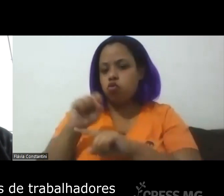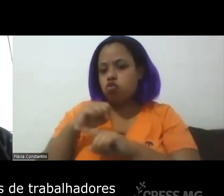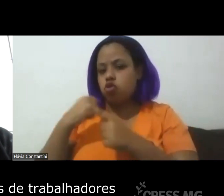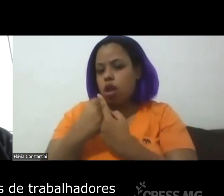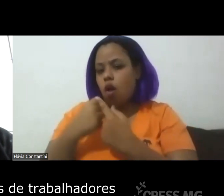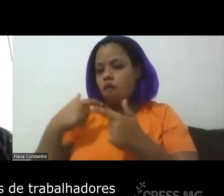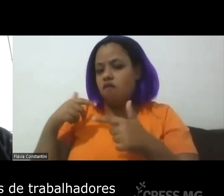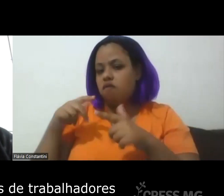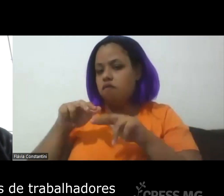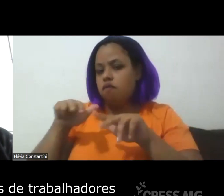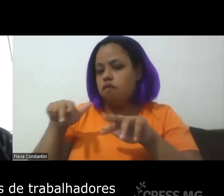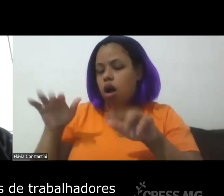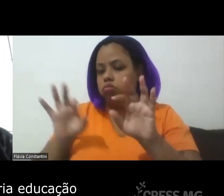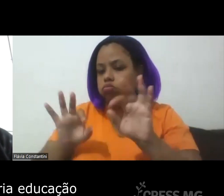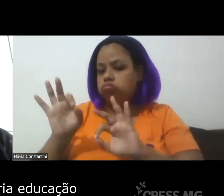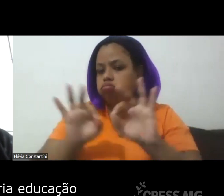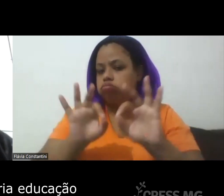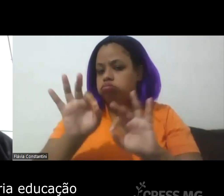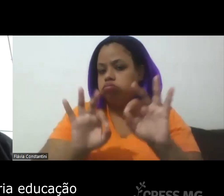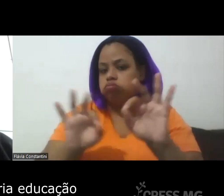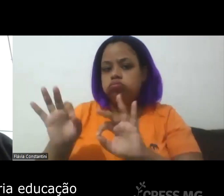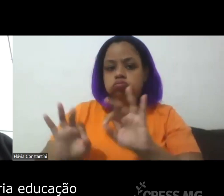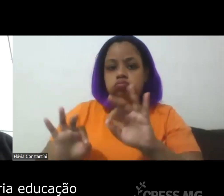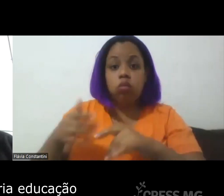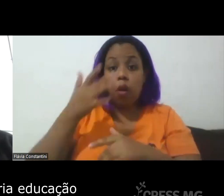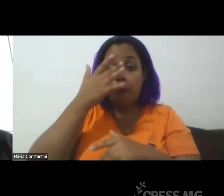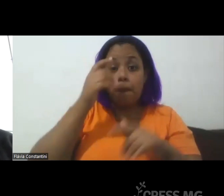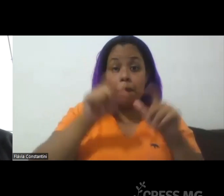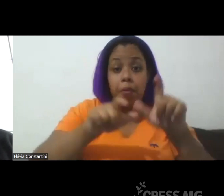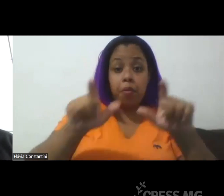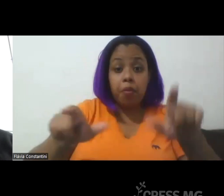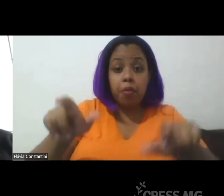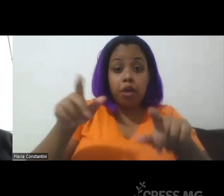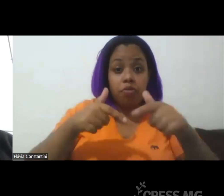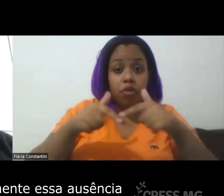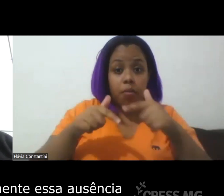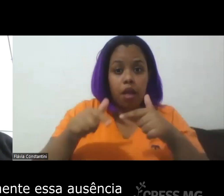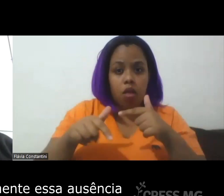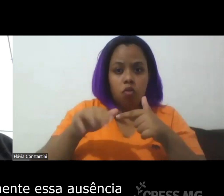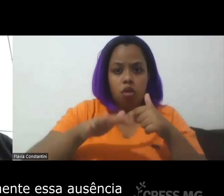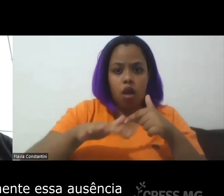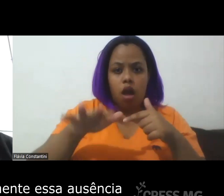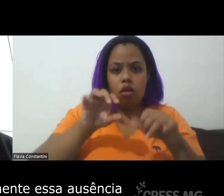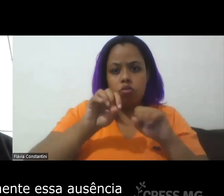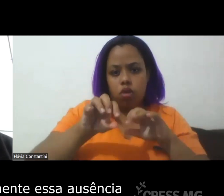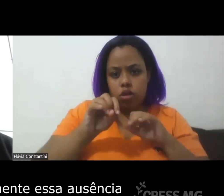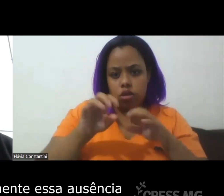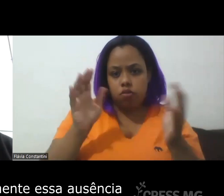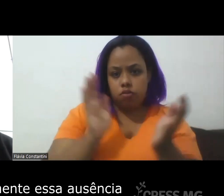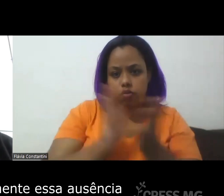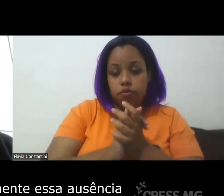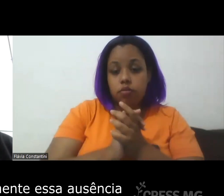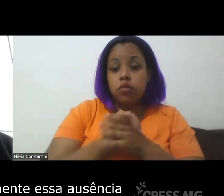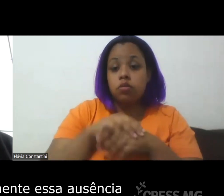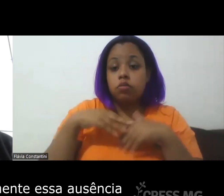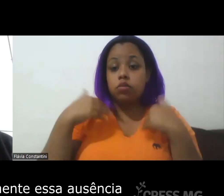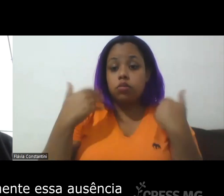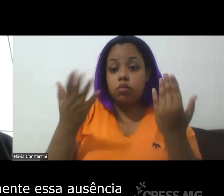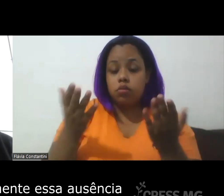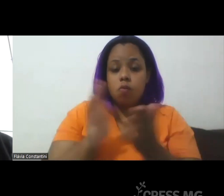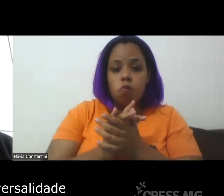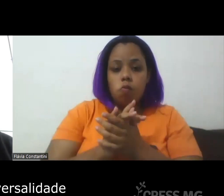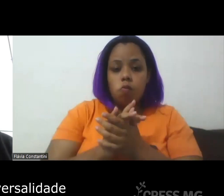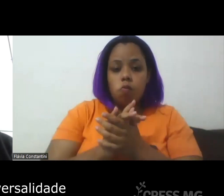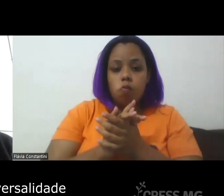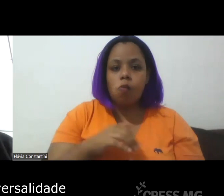organizações de trabalhadores da própria educação. Então, é exatamente essa ausência